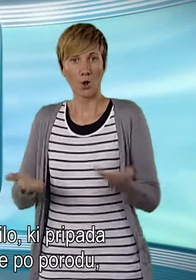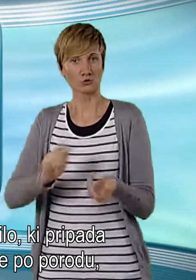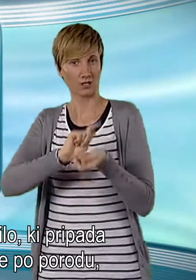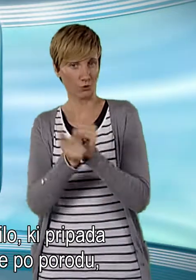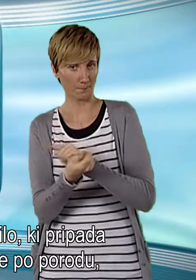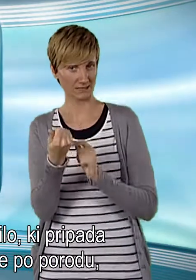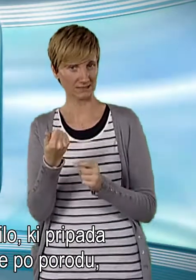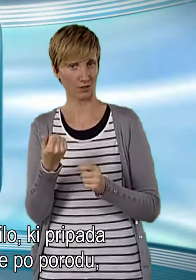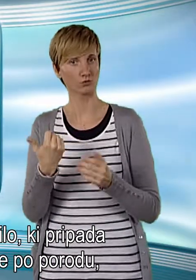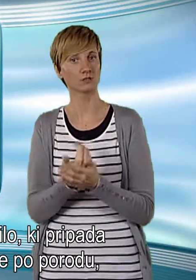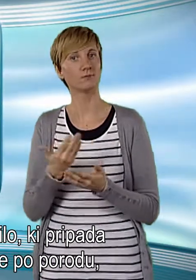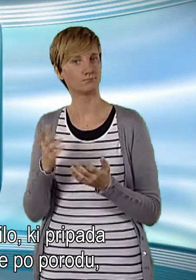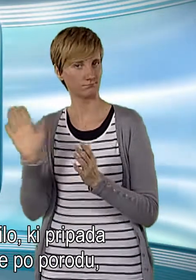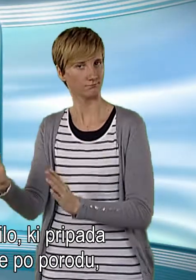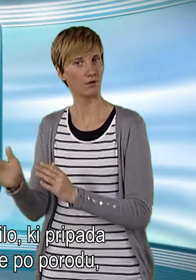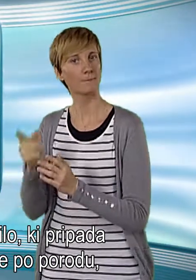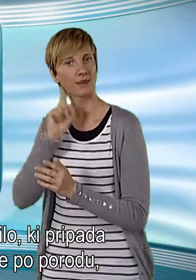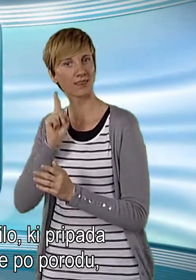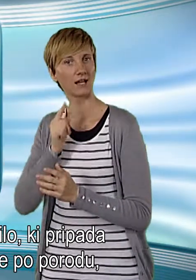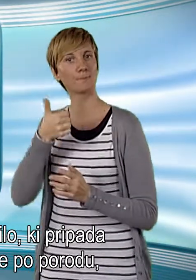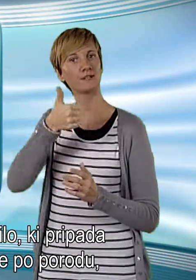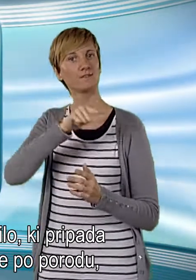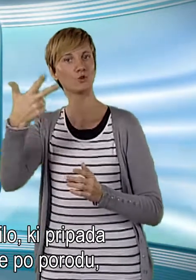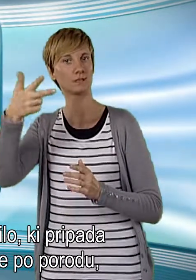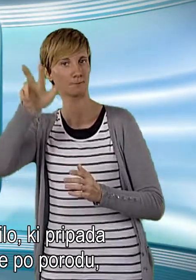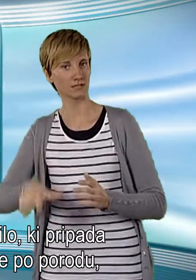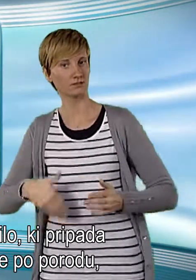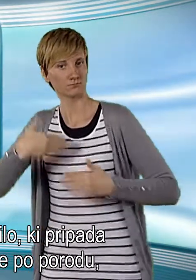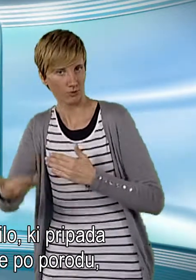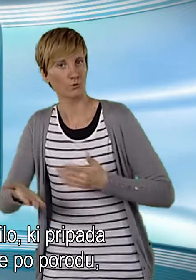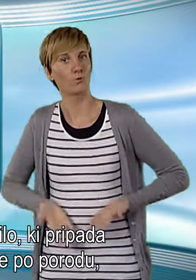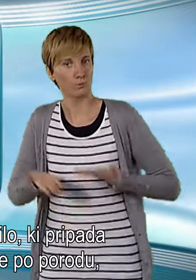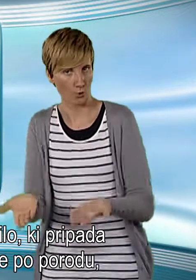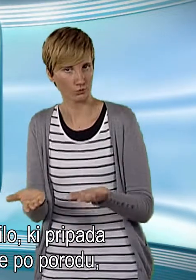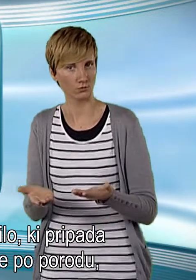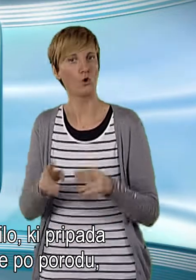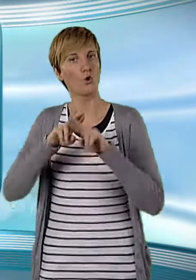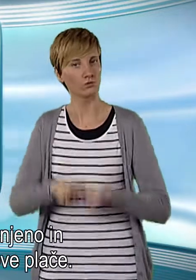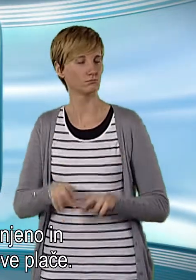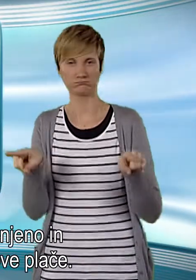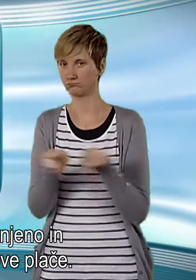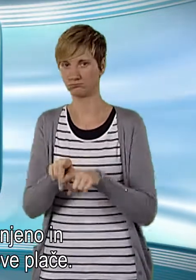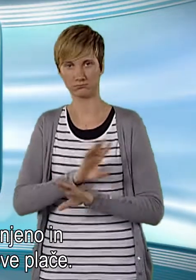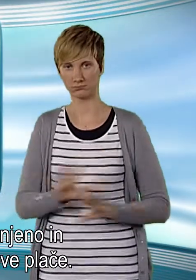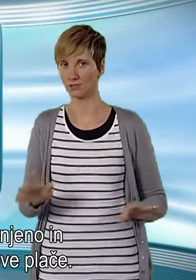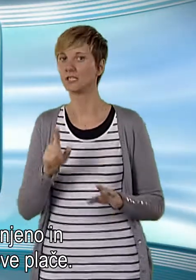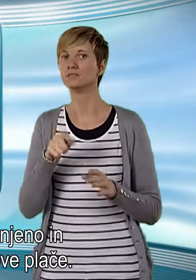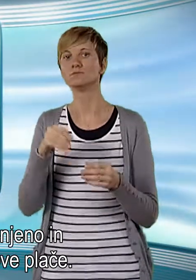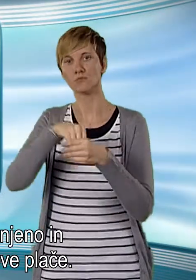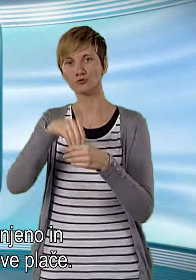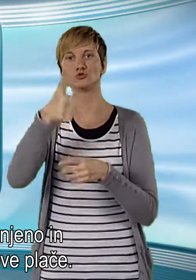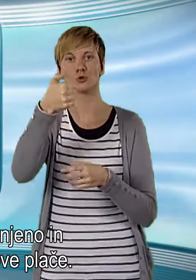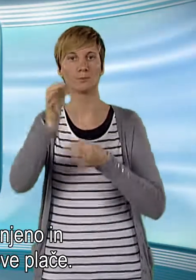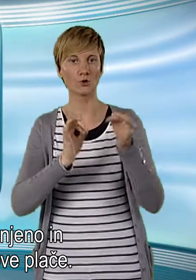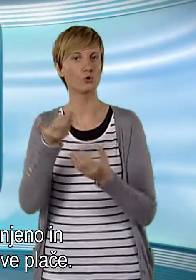Porodniško nadomestilo, ki pripada materi prve tri mesece po porodu, ostaja nespremenjeno in znaša 100 odstotkov